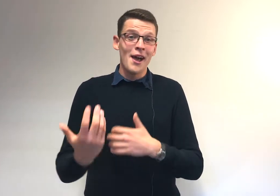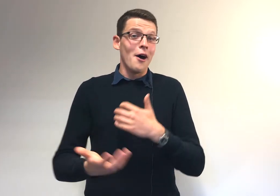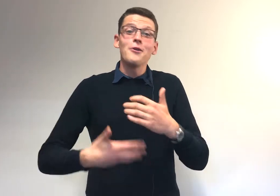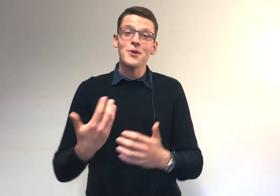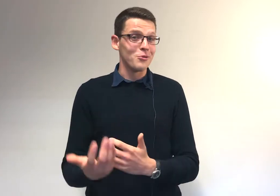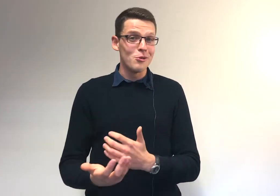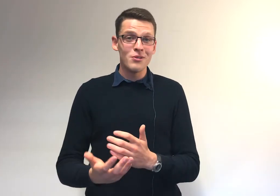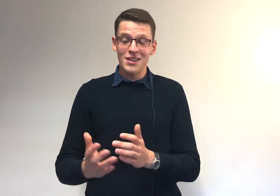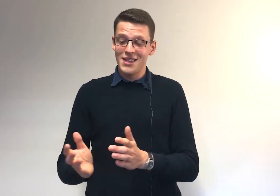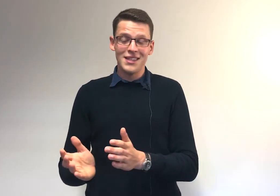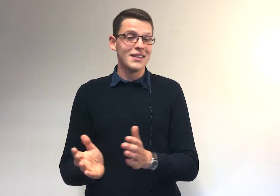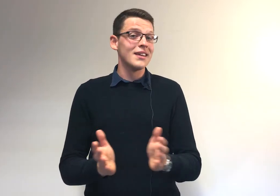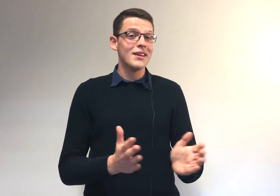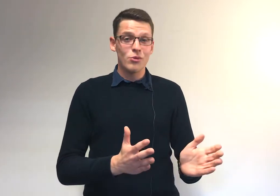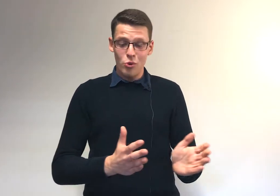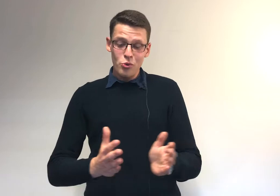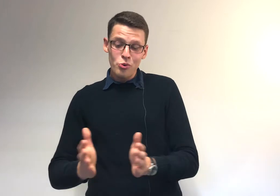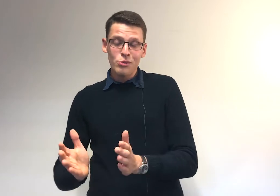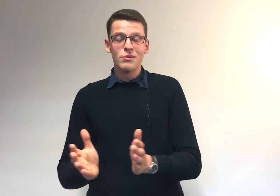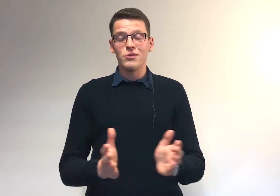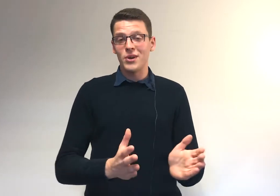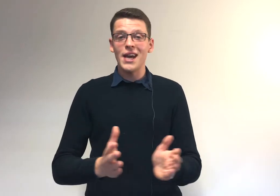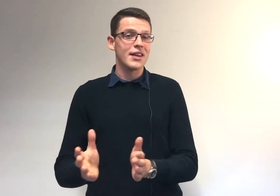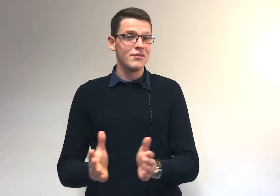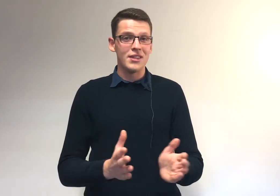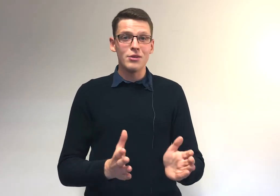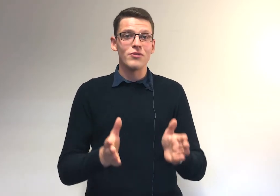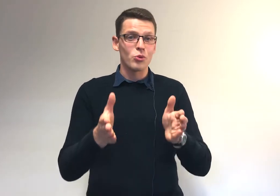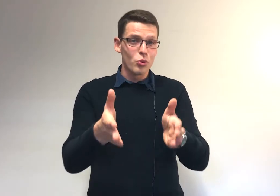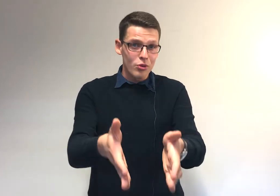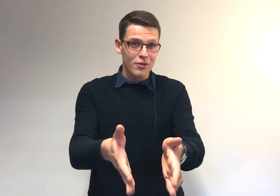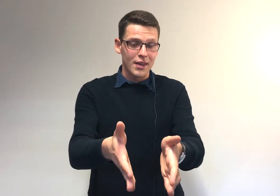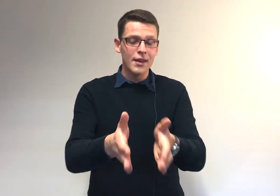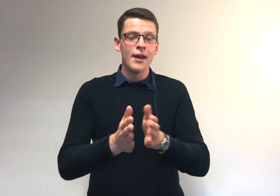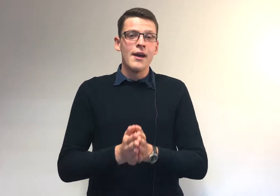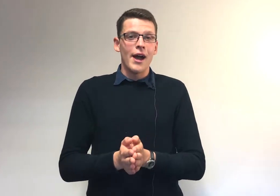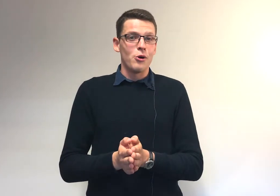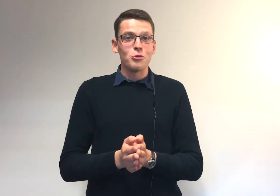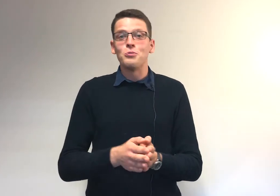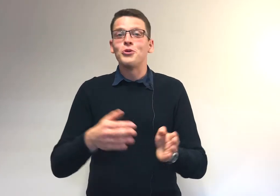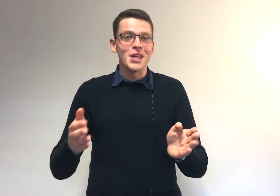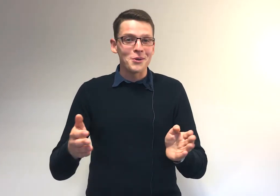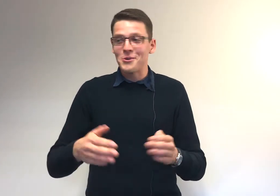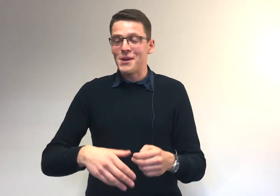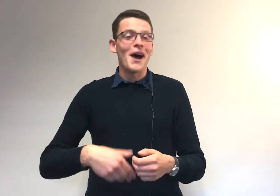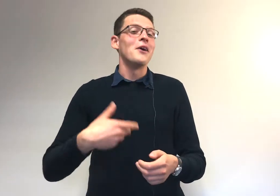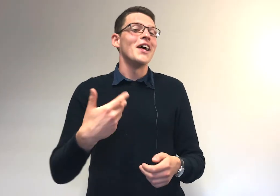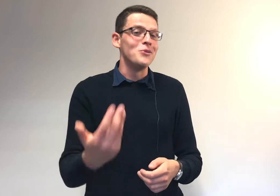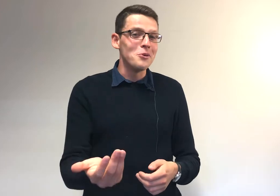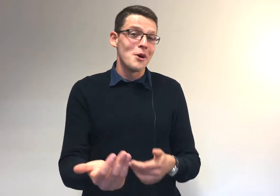en tant qu'adulte, décider où, sur quelles activités tu vas te concentrer. Alors, tu peux te dire que ce n'est pas un adieu, mais